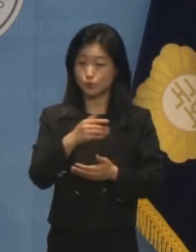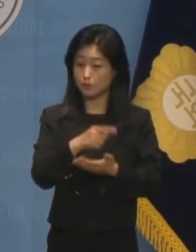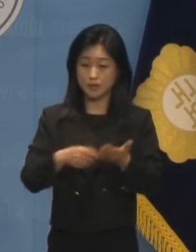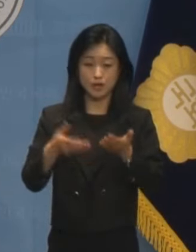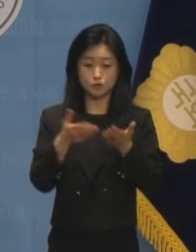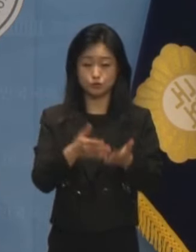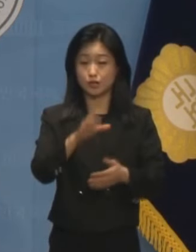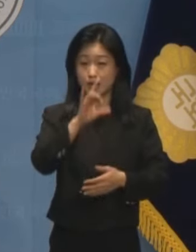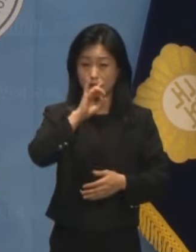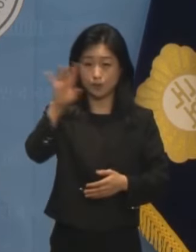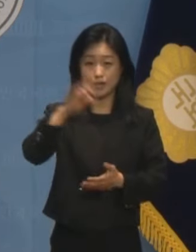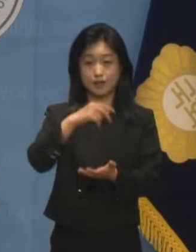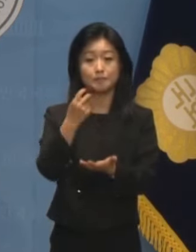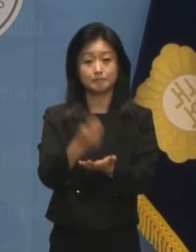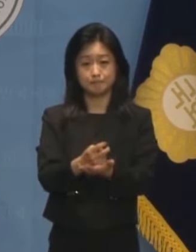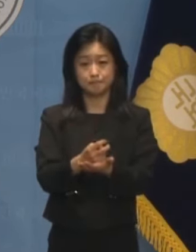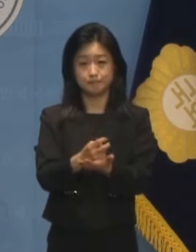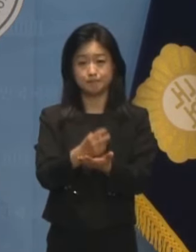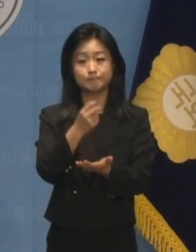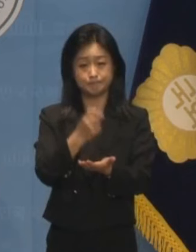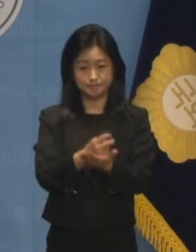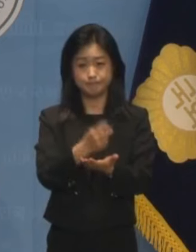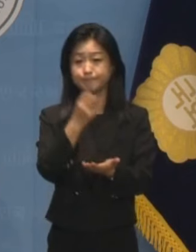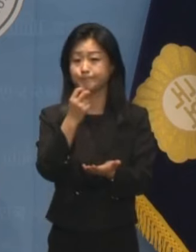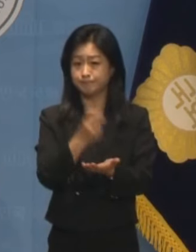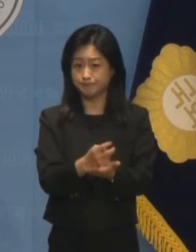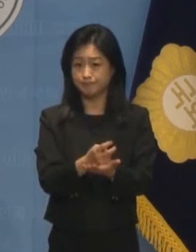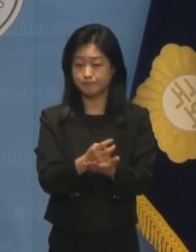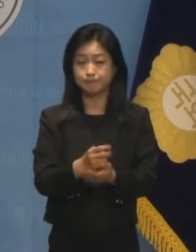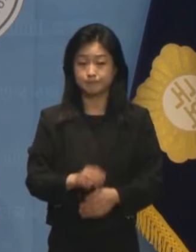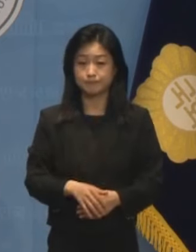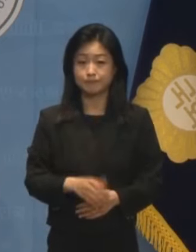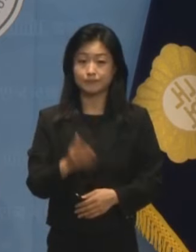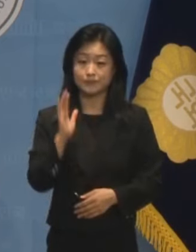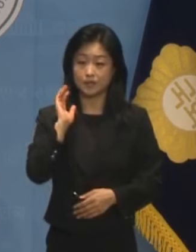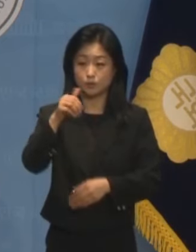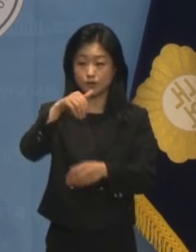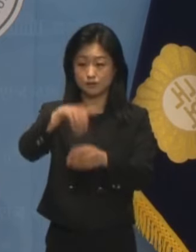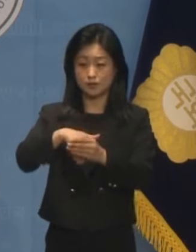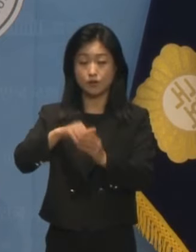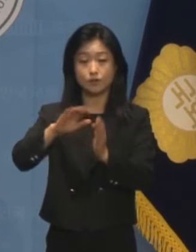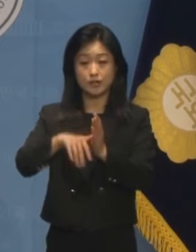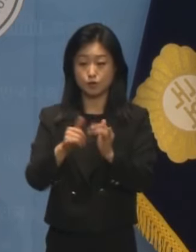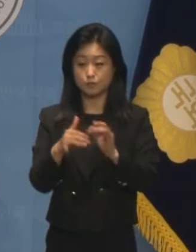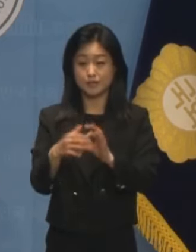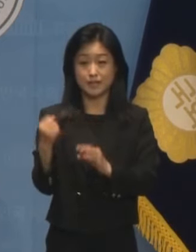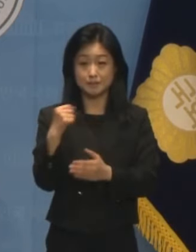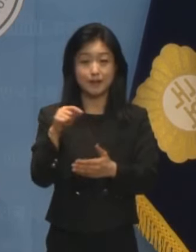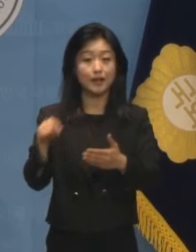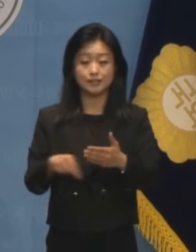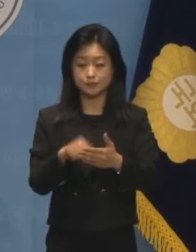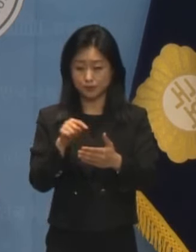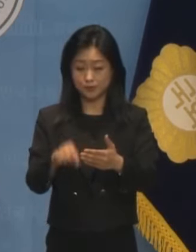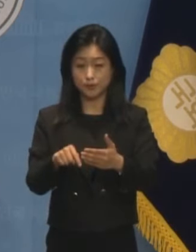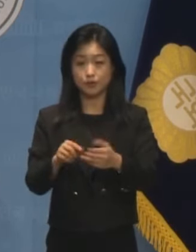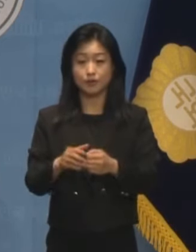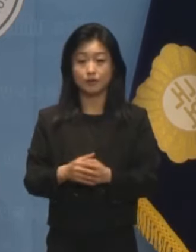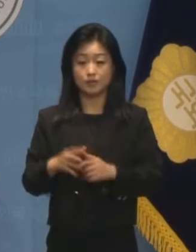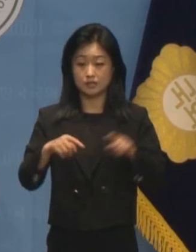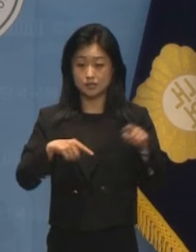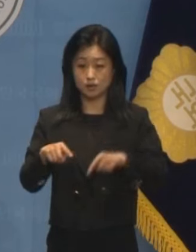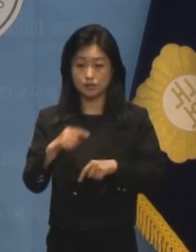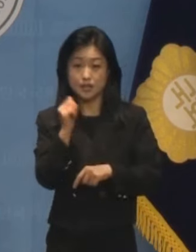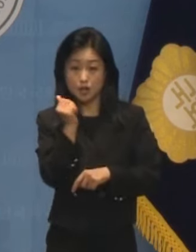없는 철칙이기도 합니다. 정말로 지난 대선 당시 국민의힘 내부에서는 정치